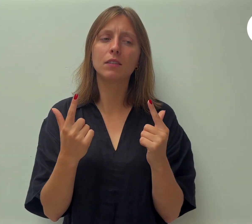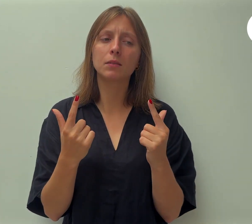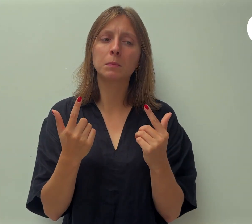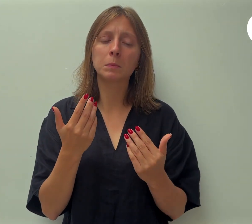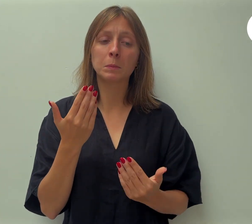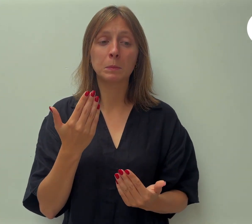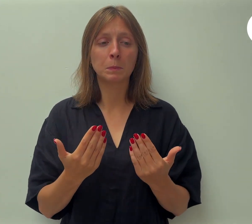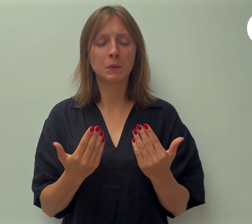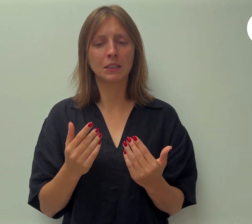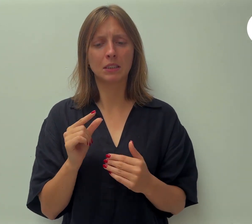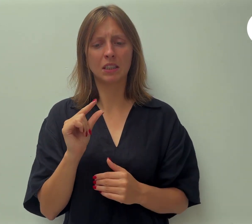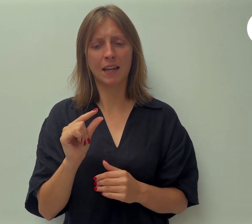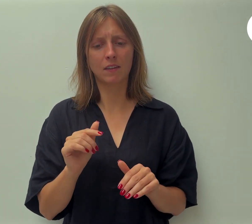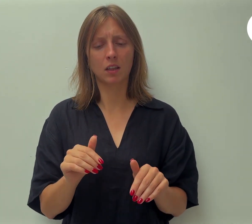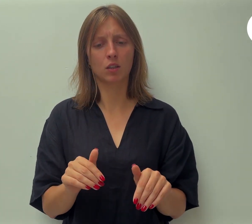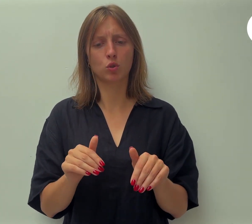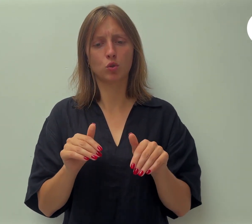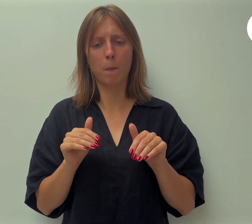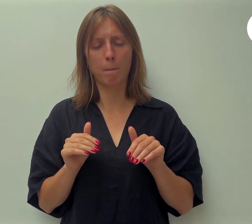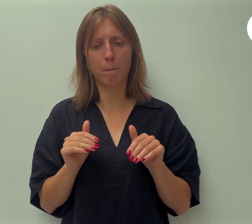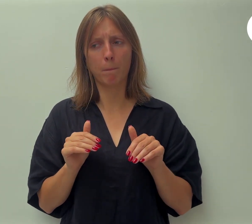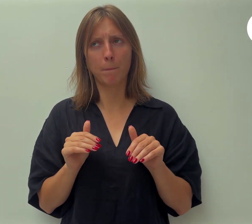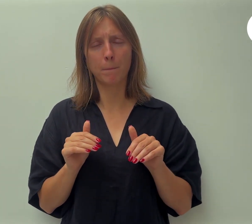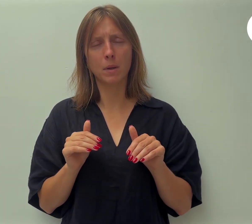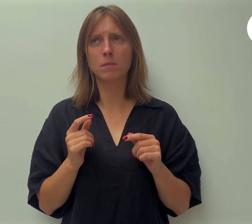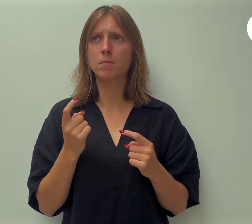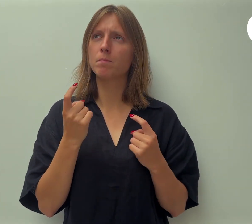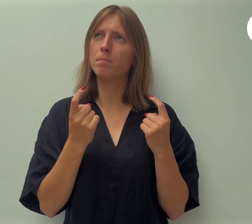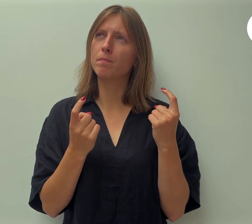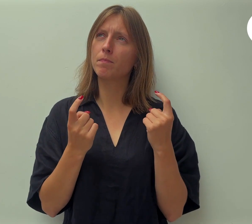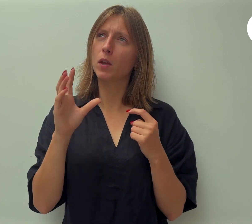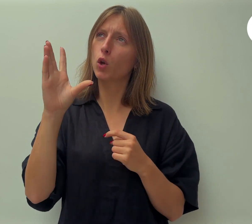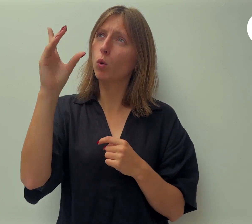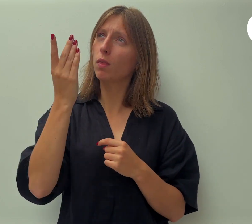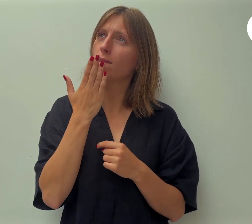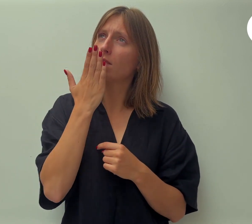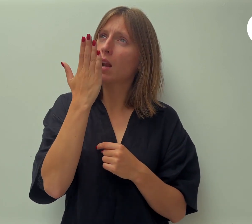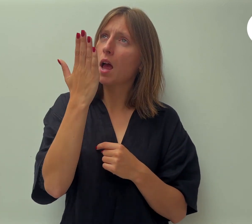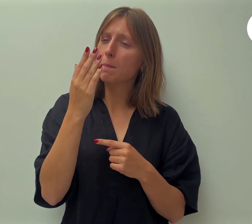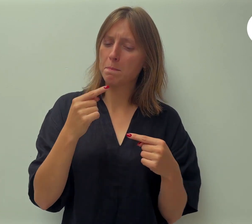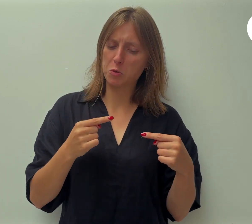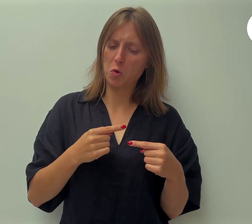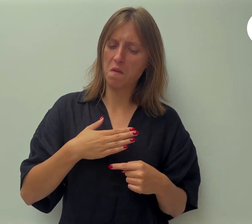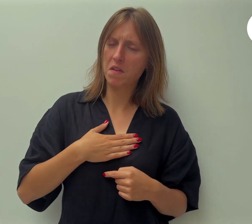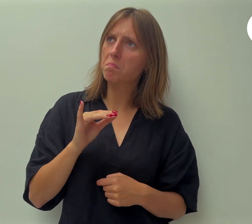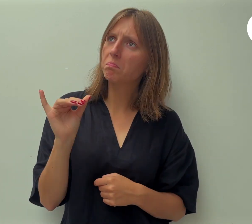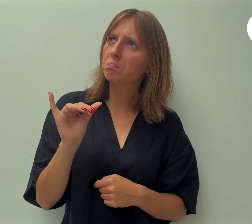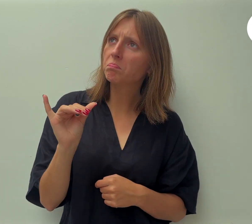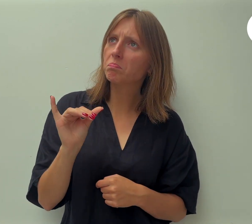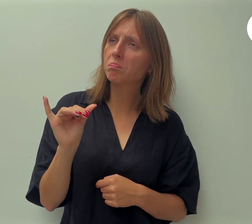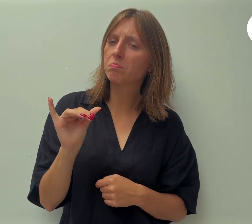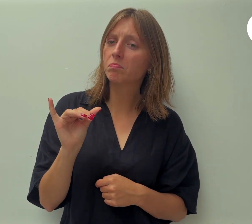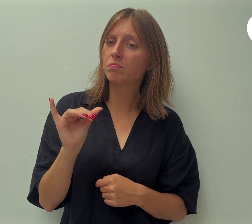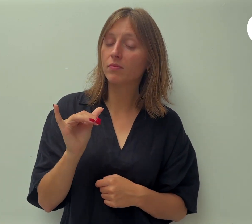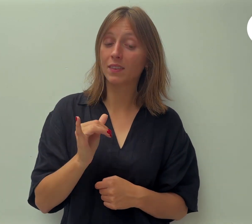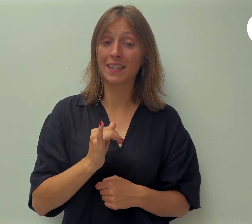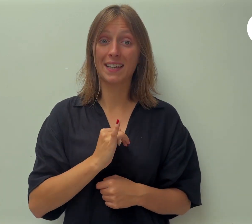een moment te nemen en God te vragen om alle zonden te openbaren. Als er een zonde is waar je